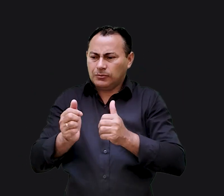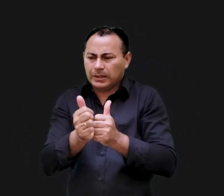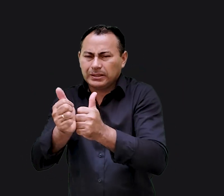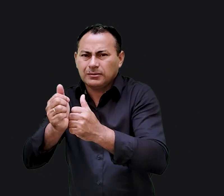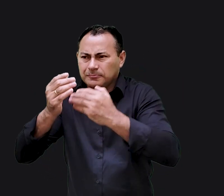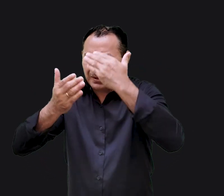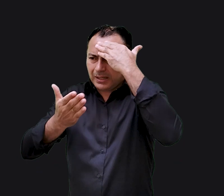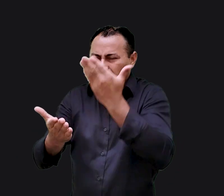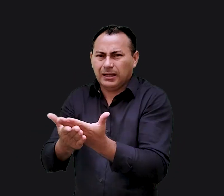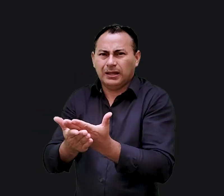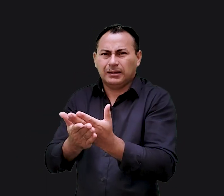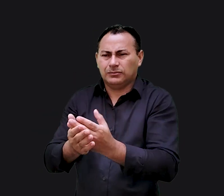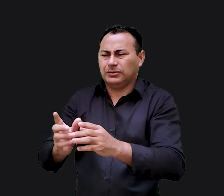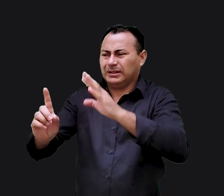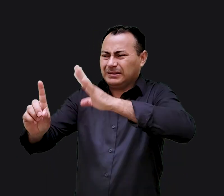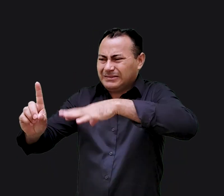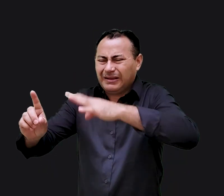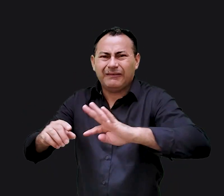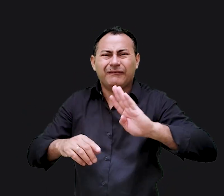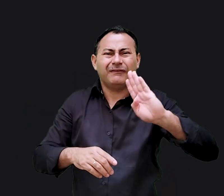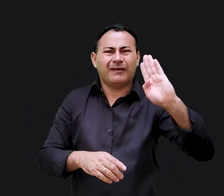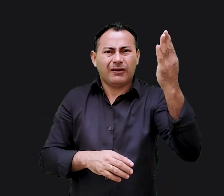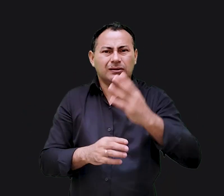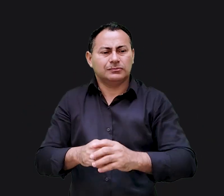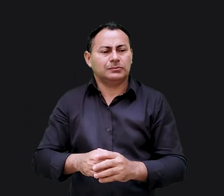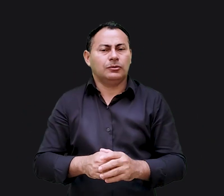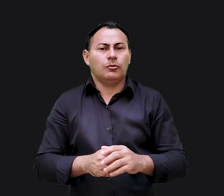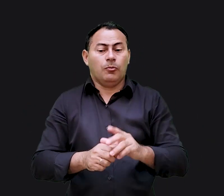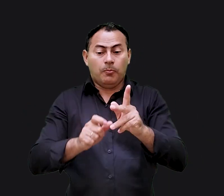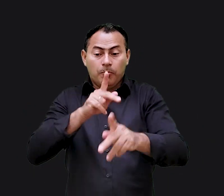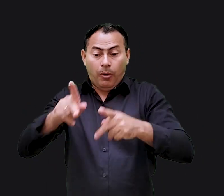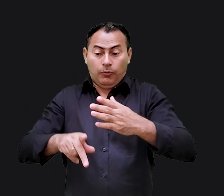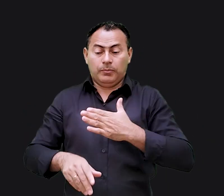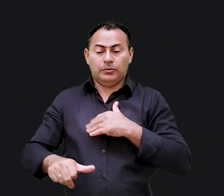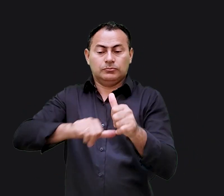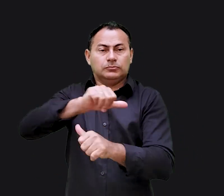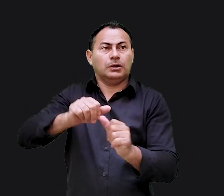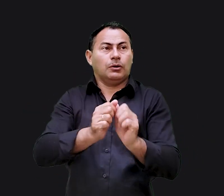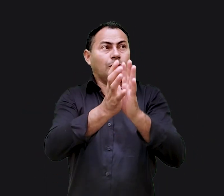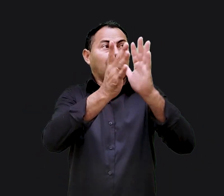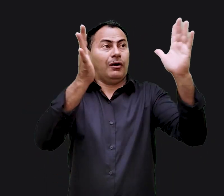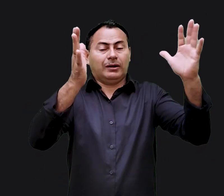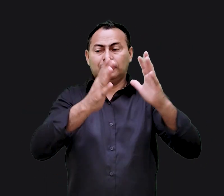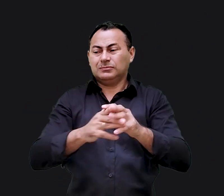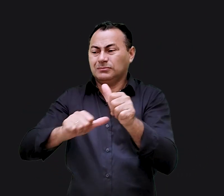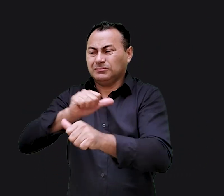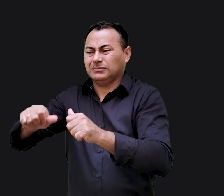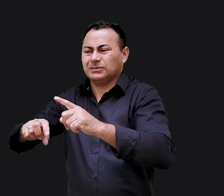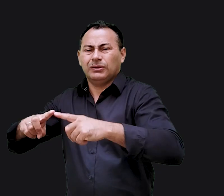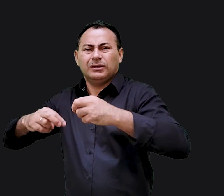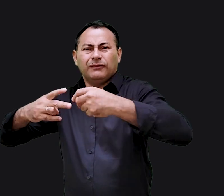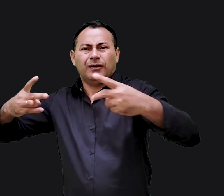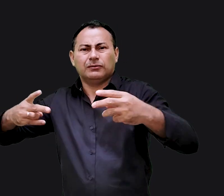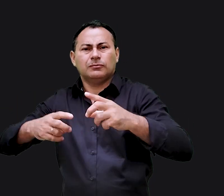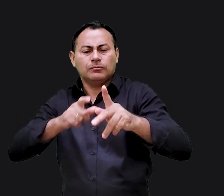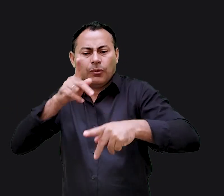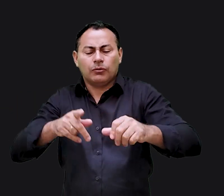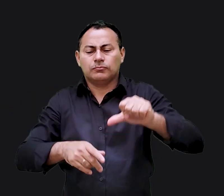ídolos sem valor tornando-se eles próprios sem valor mas o meu povo trocou a sua glória por deuses inúteis o meu povo cometeu dois